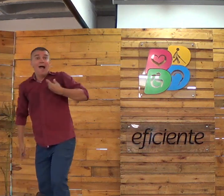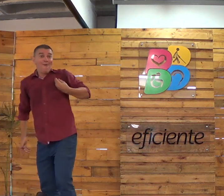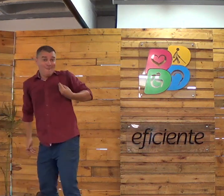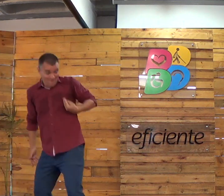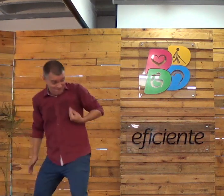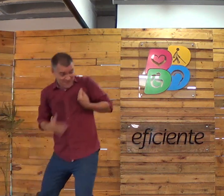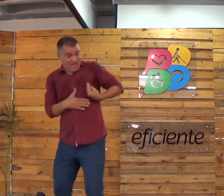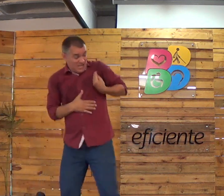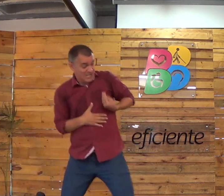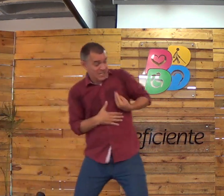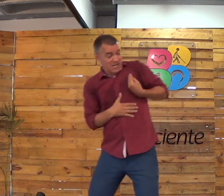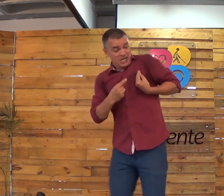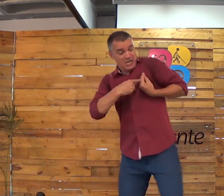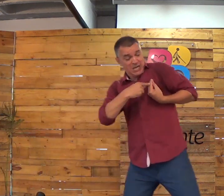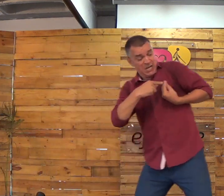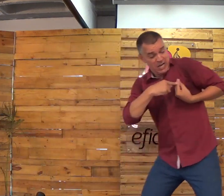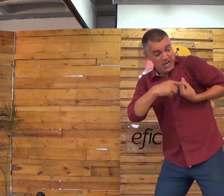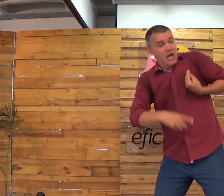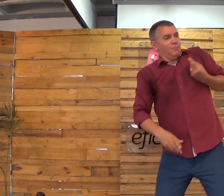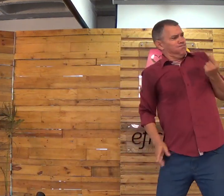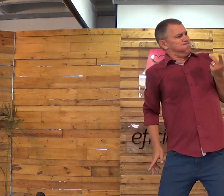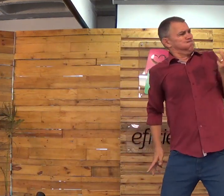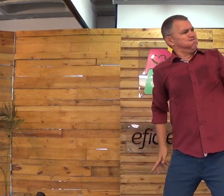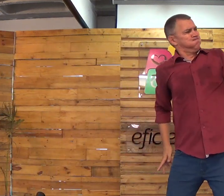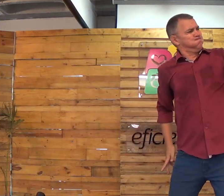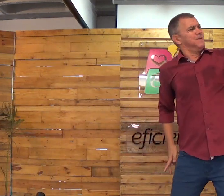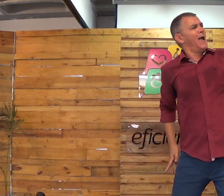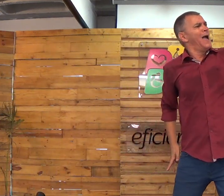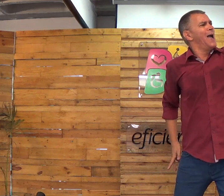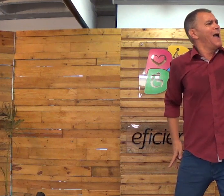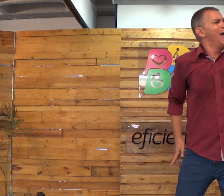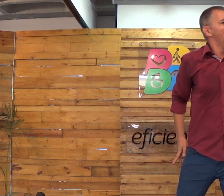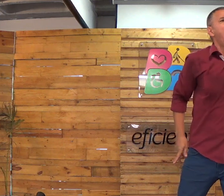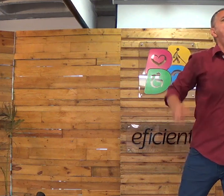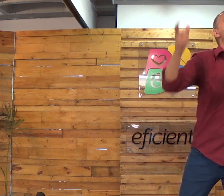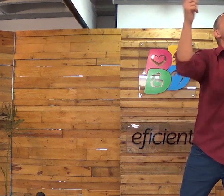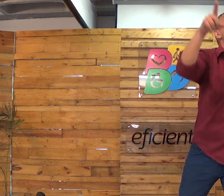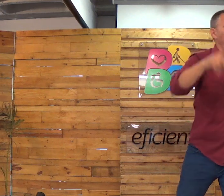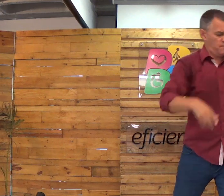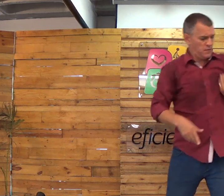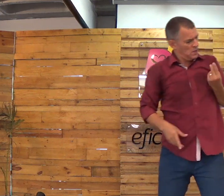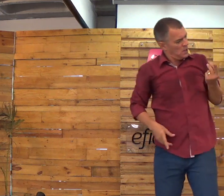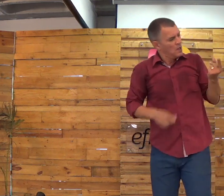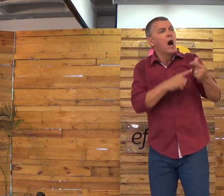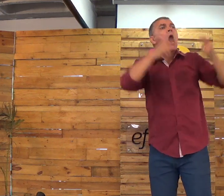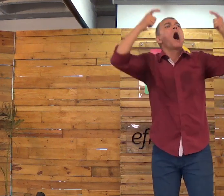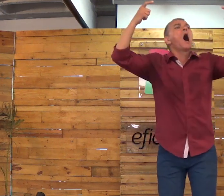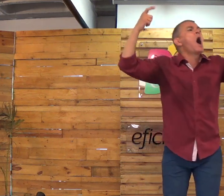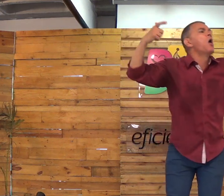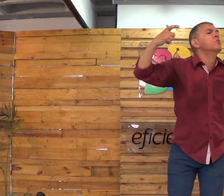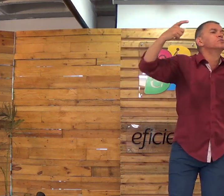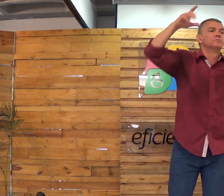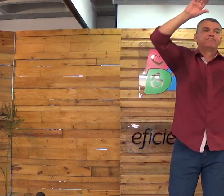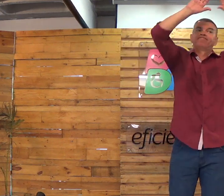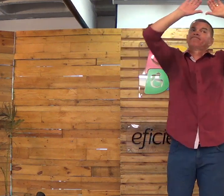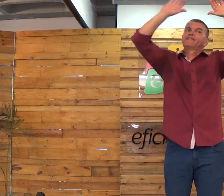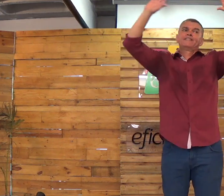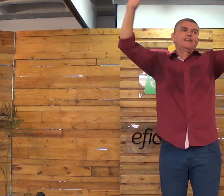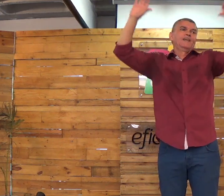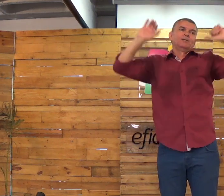crerem nele tenham a vida eterna. Há um dia essa vida eterna. No céu.